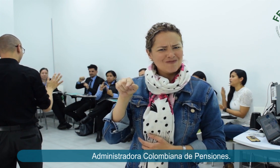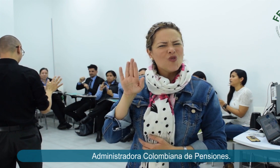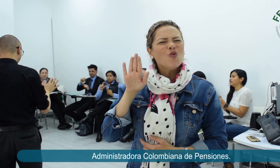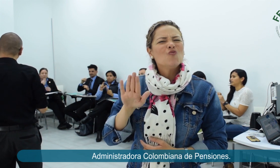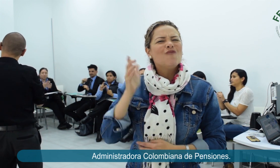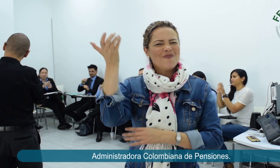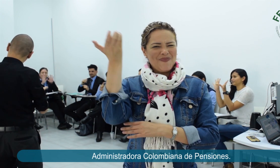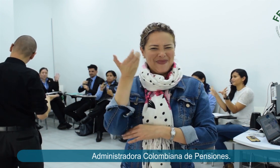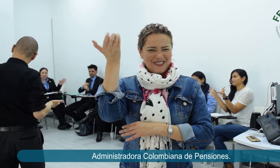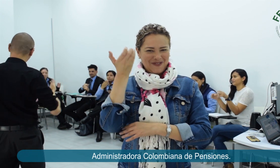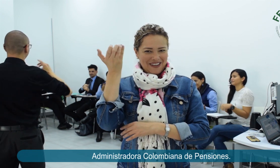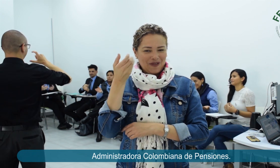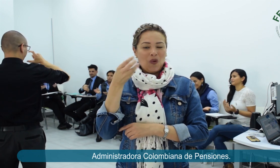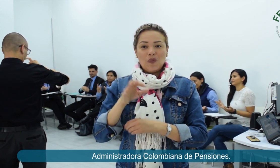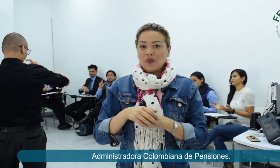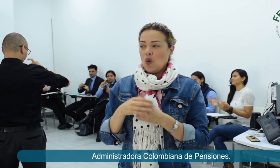Administradora colombiana de pensiones.